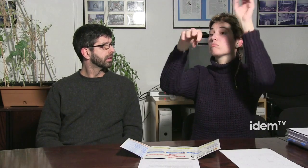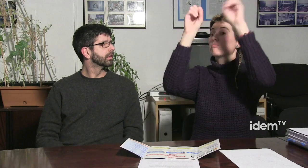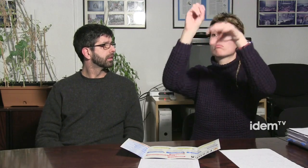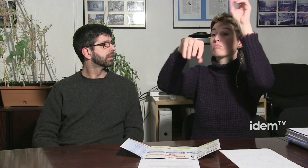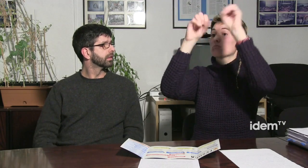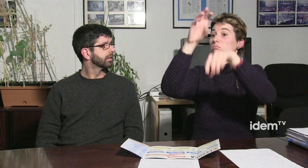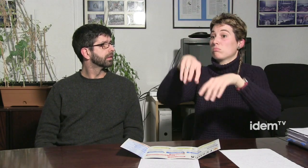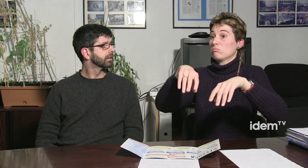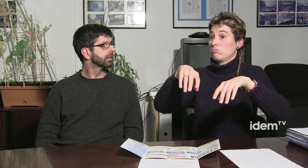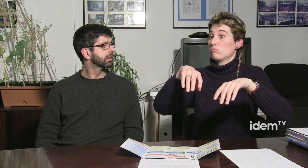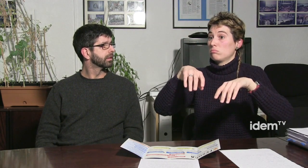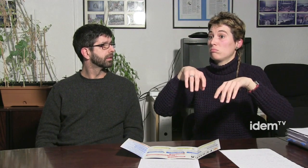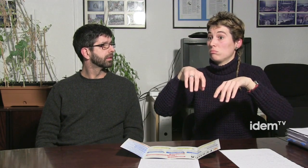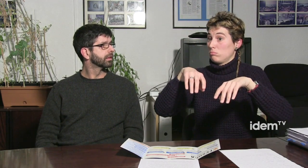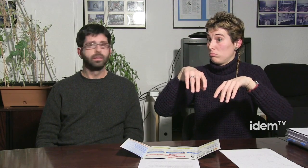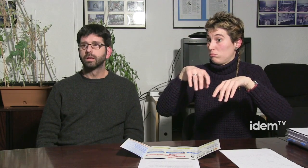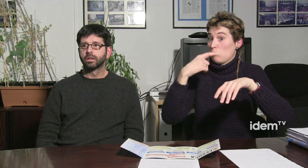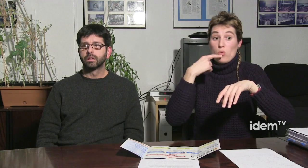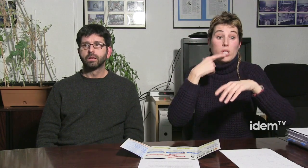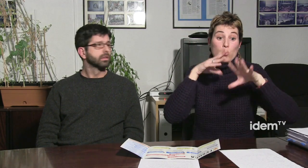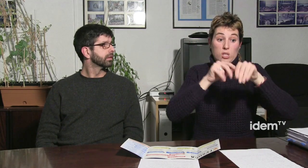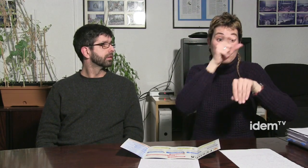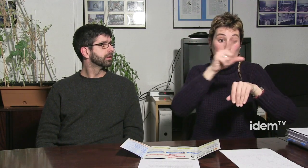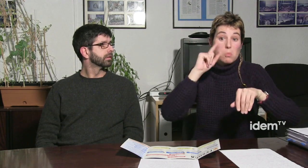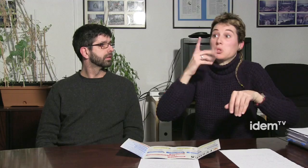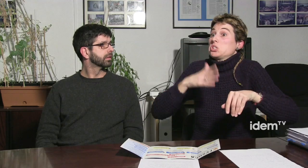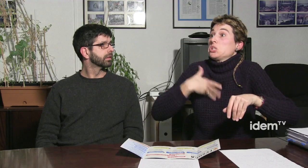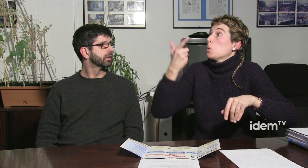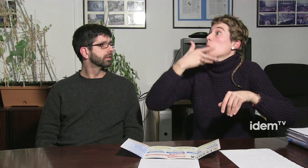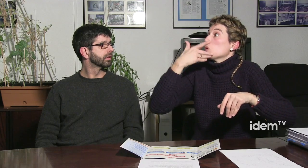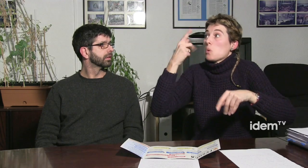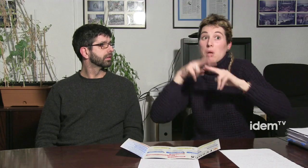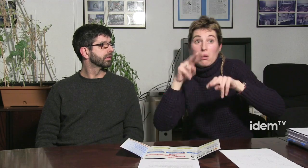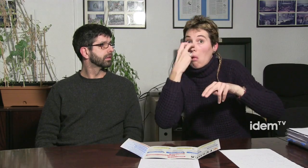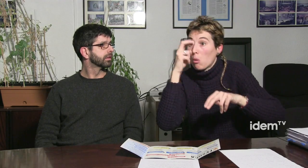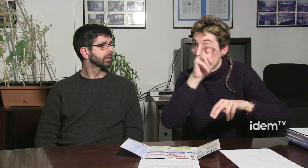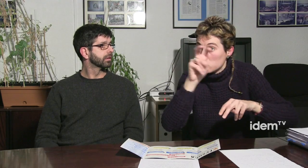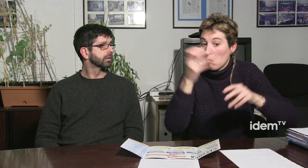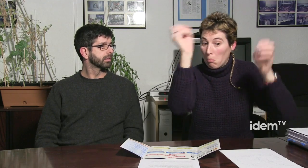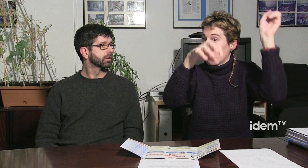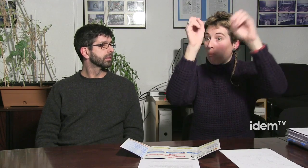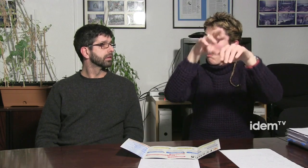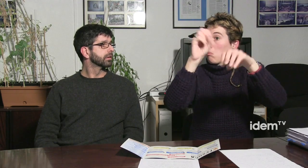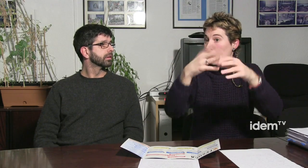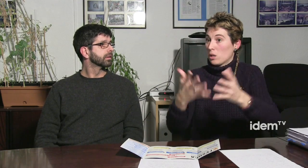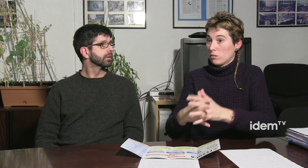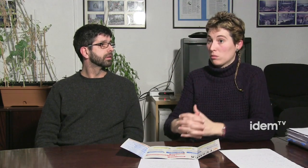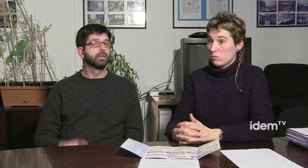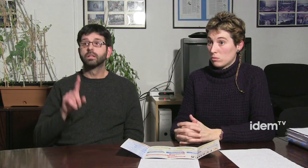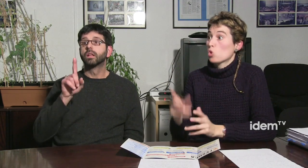quatre comissions pengen les seves notícies o les seves activitats al Facebook una persona qualsevol persona